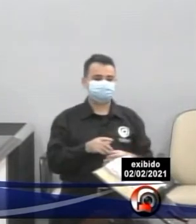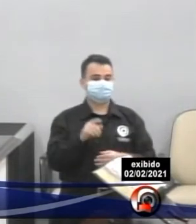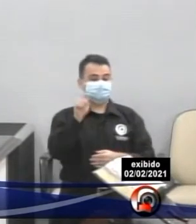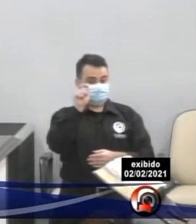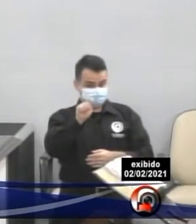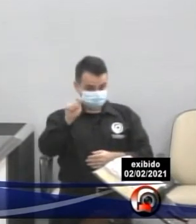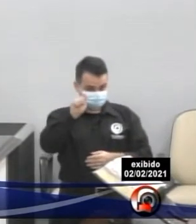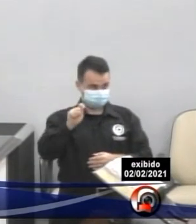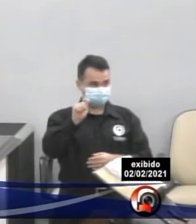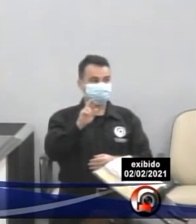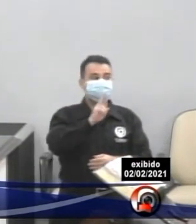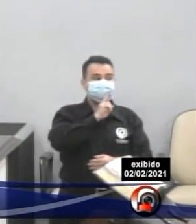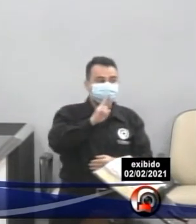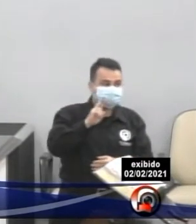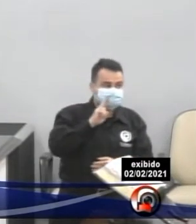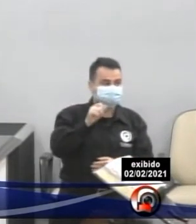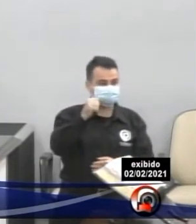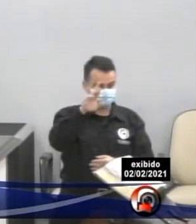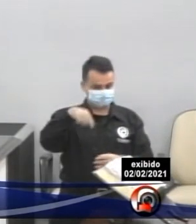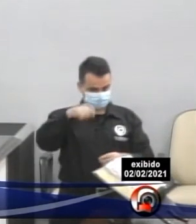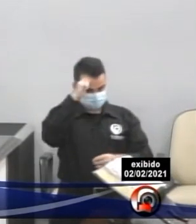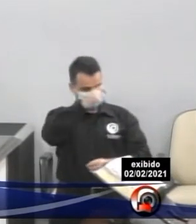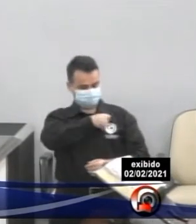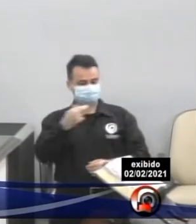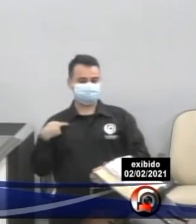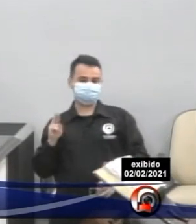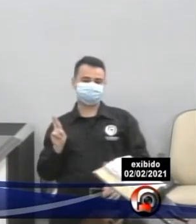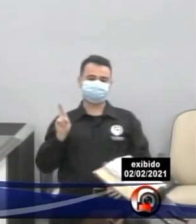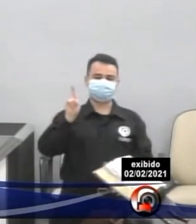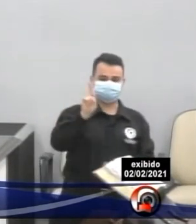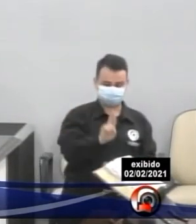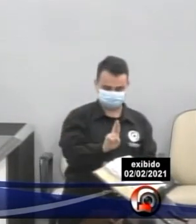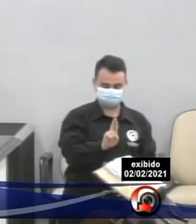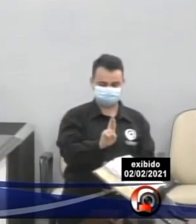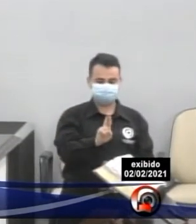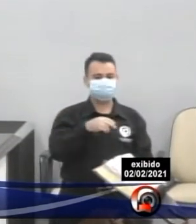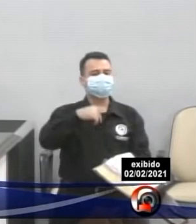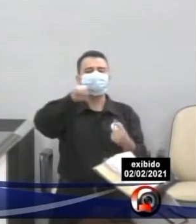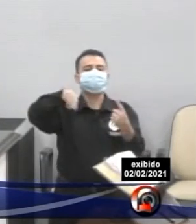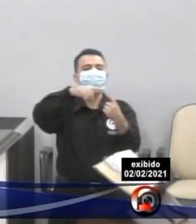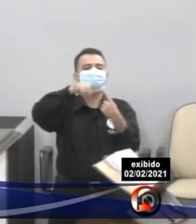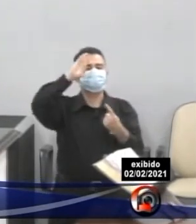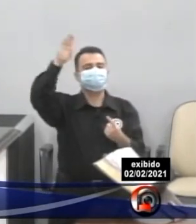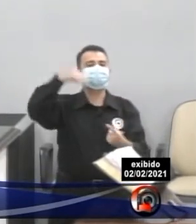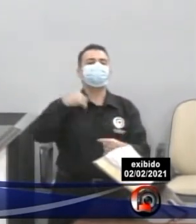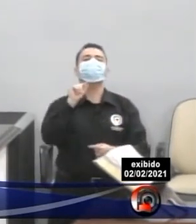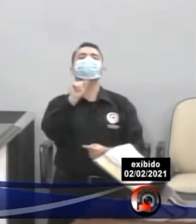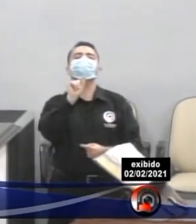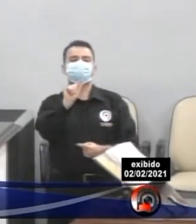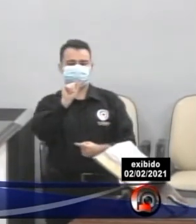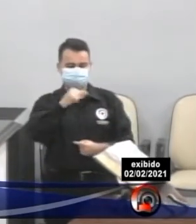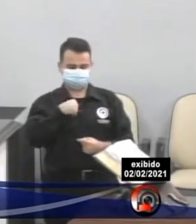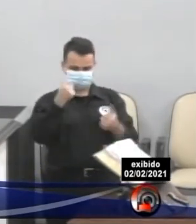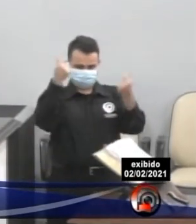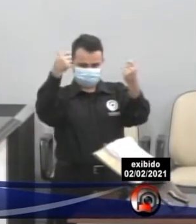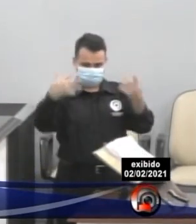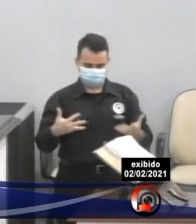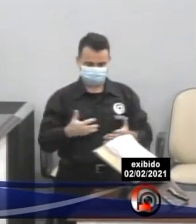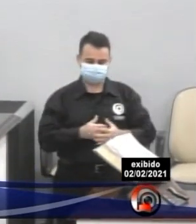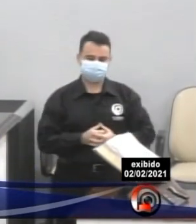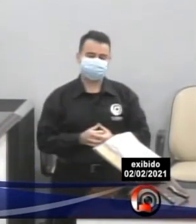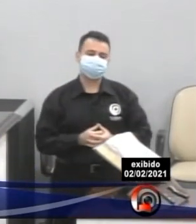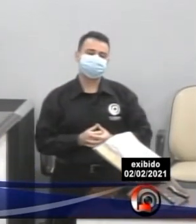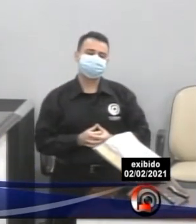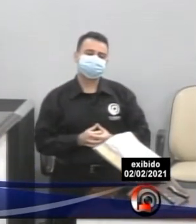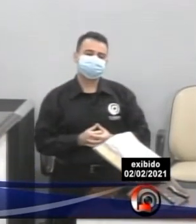Bares e Restaurantes São José do Rio Preto. E o meu objetivo principal aqui, o nosso objetivo principal aqui, é